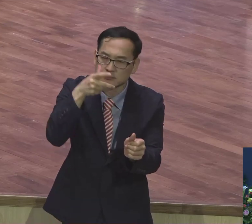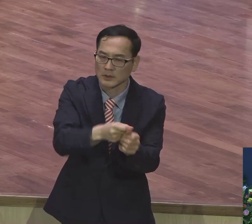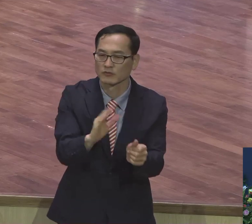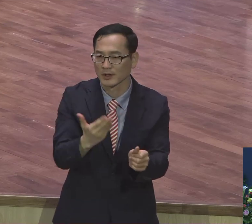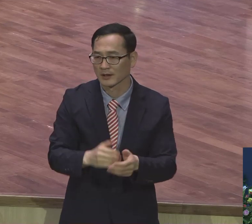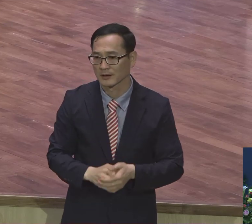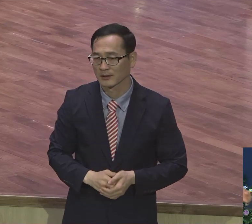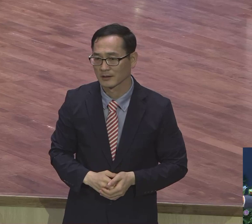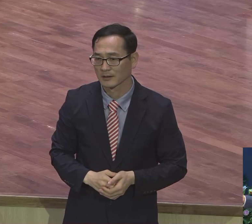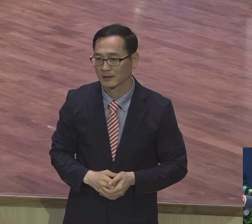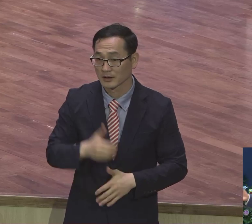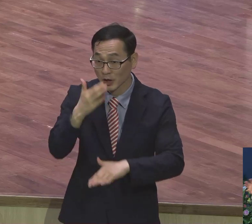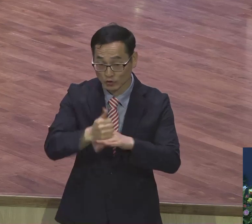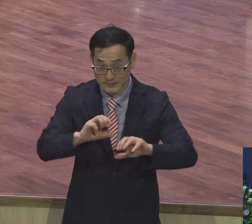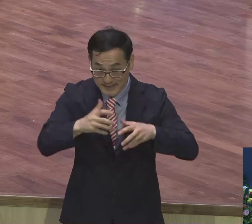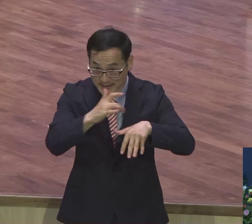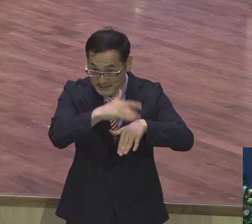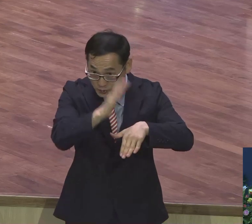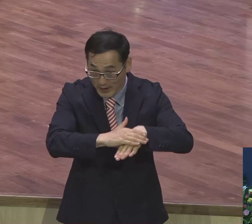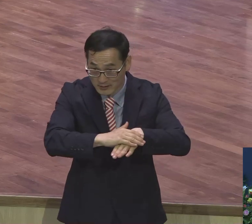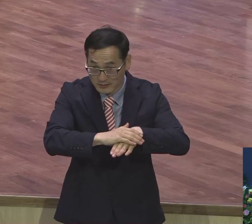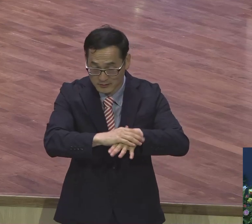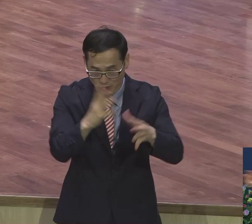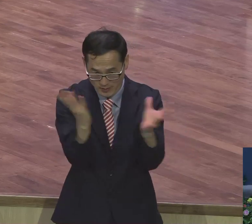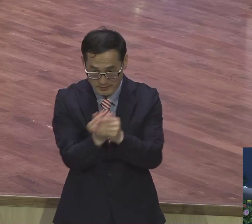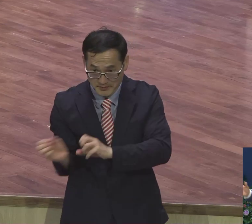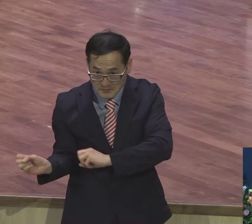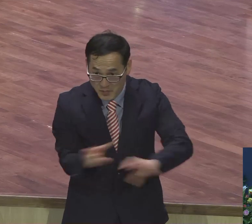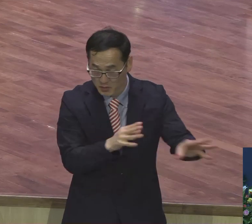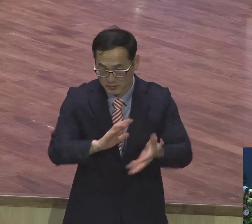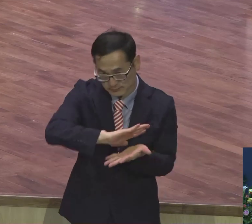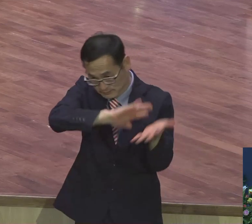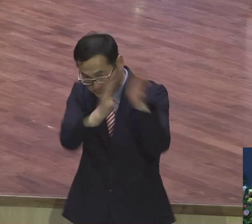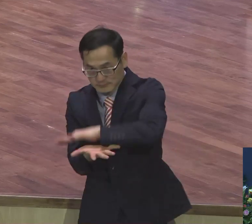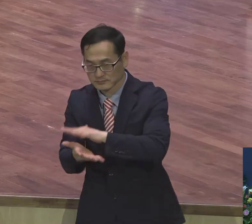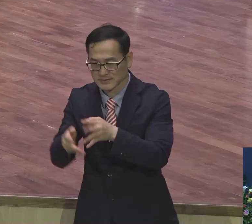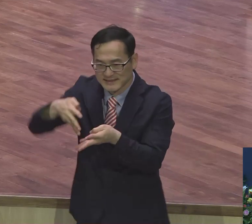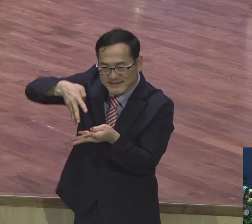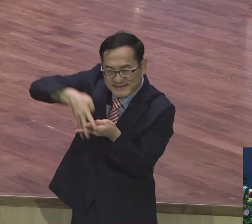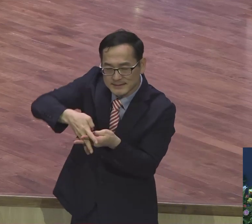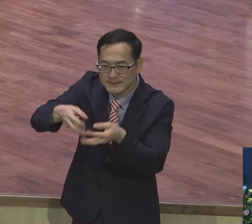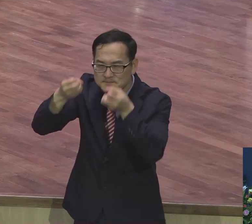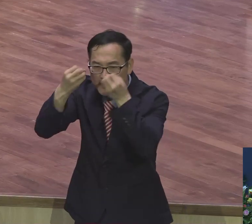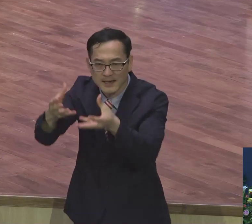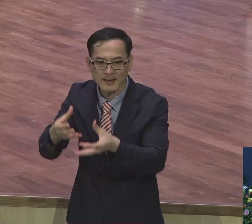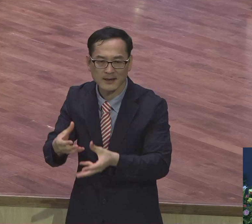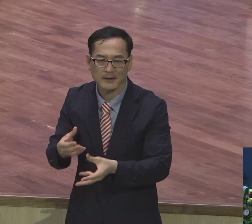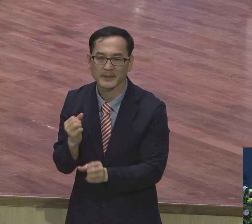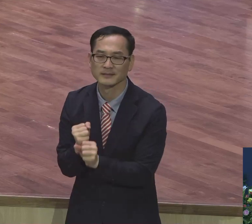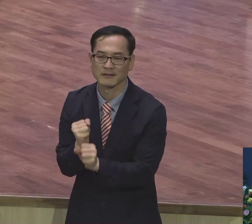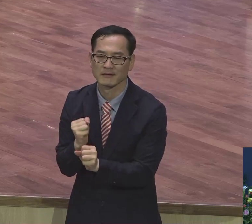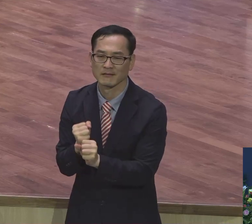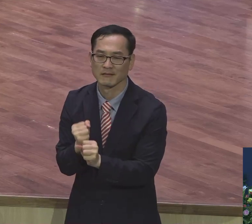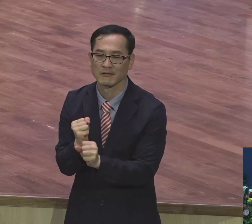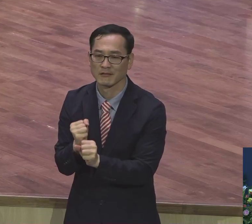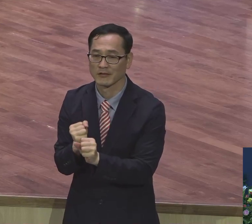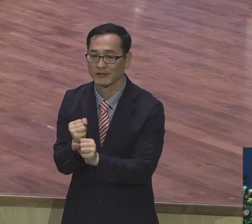세상의 틀을 확 바꾸는. 그 자기 살고 있는 그 땅을 바꿔버려요. 보금으로. 아멘.